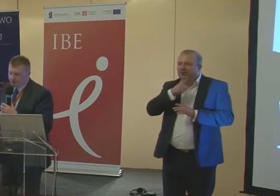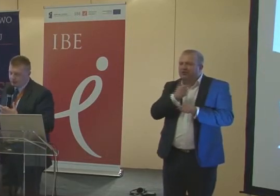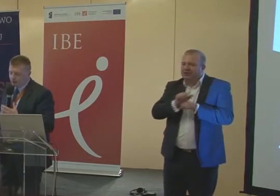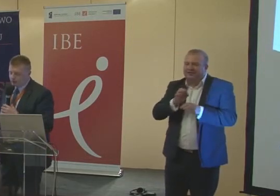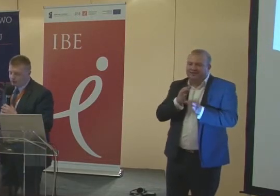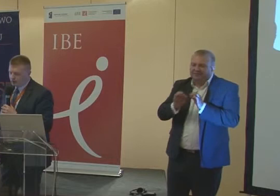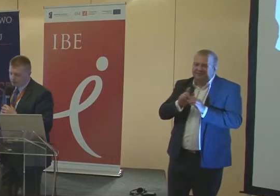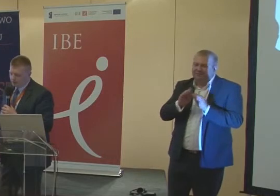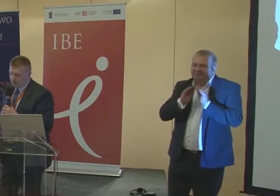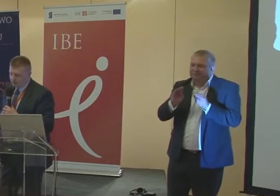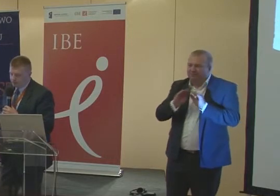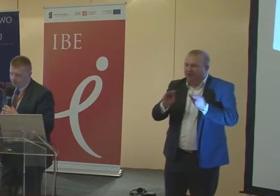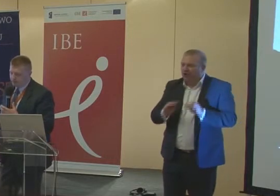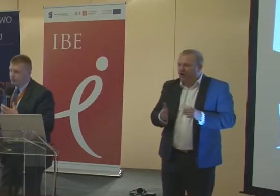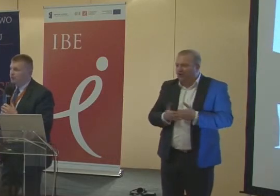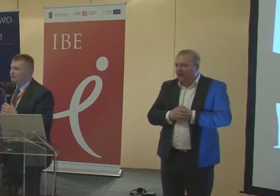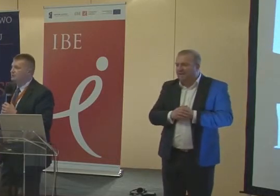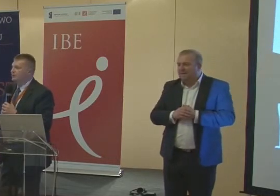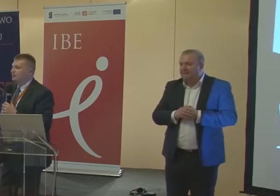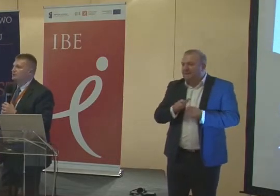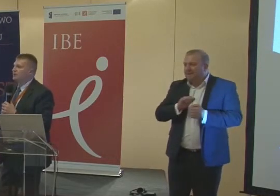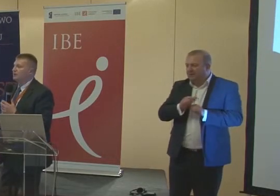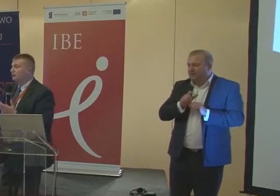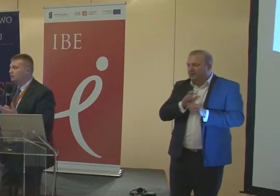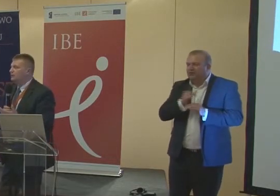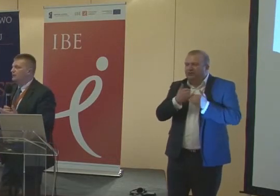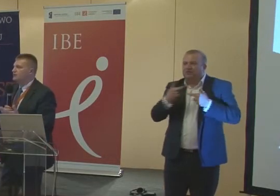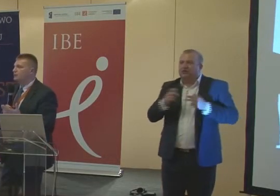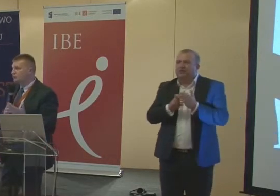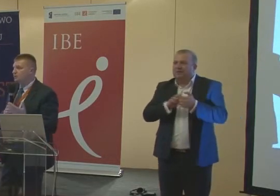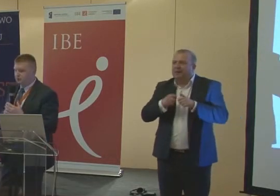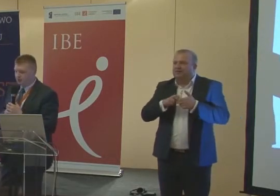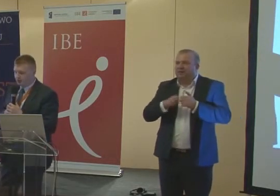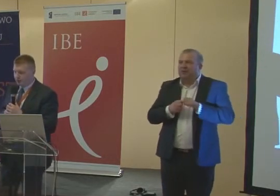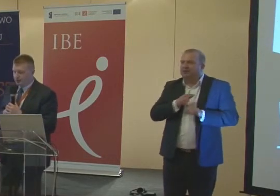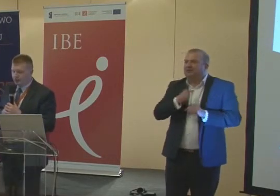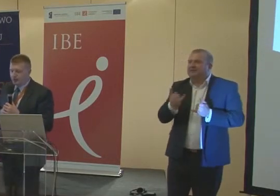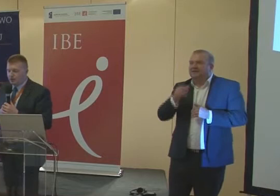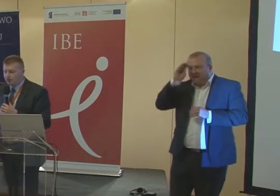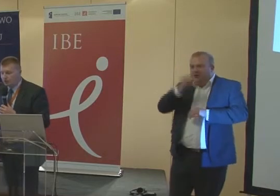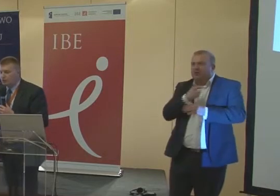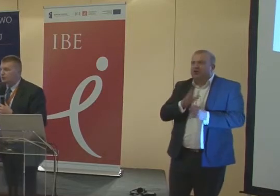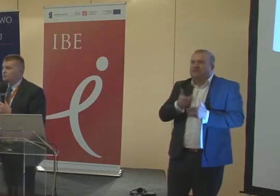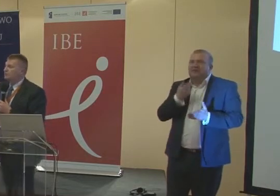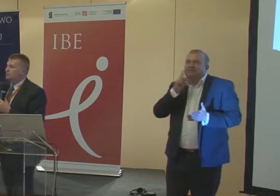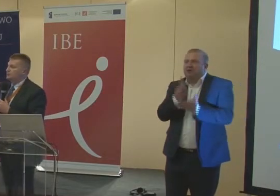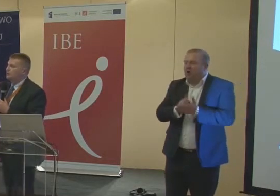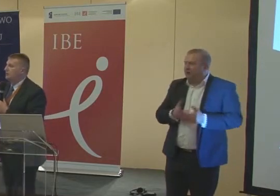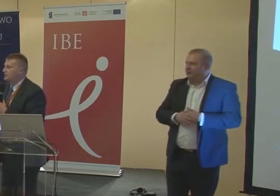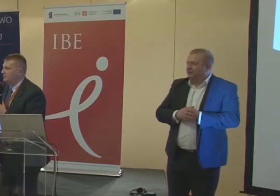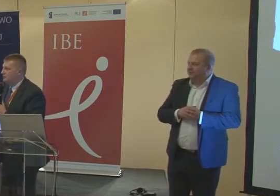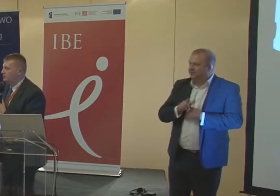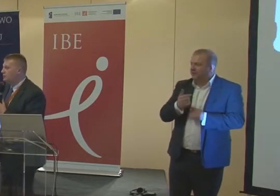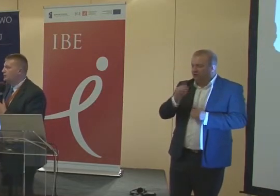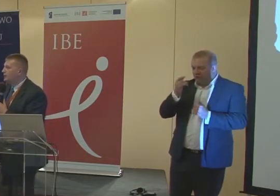No i tutaj pojawiają się takie rozterki, prawda? No do takiej szkoły dziecko może sobie nie poradzić. Szkoła ogólnodostępna z oddziałami